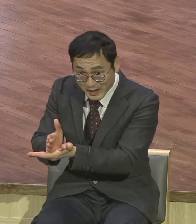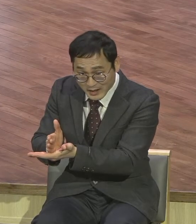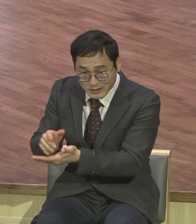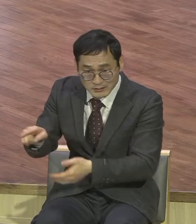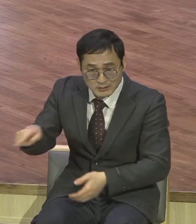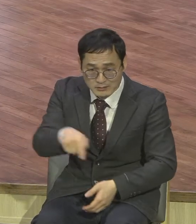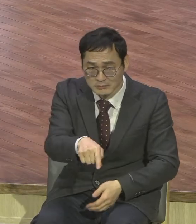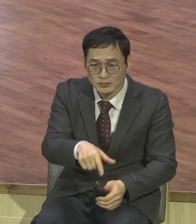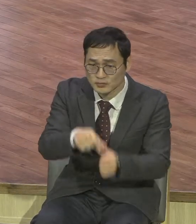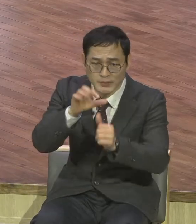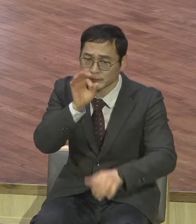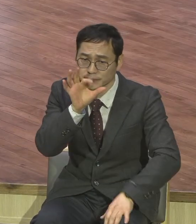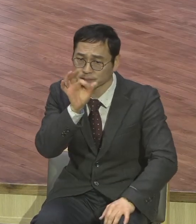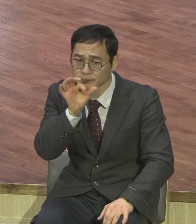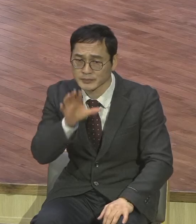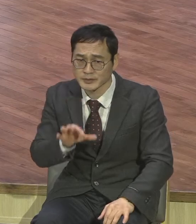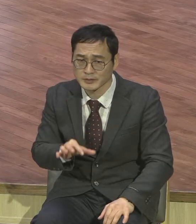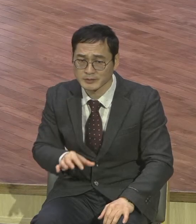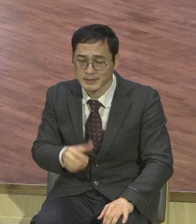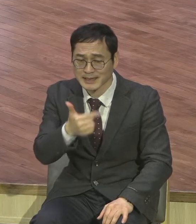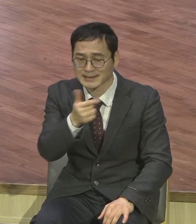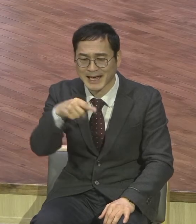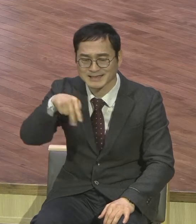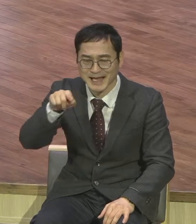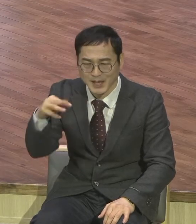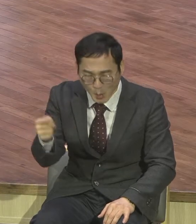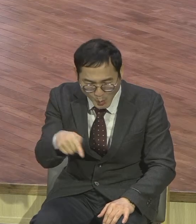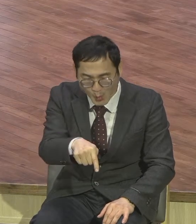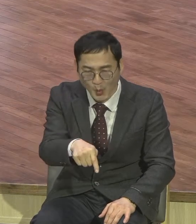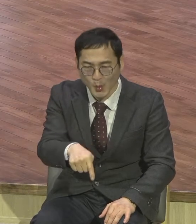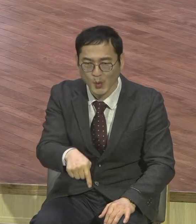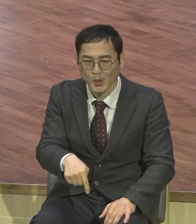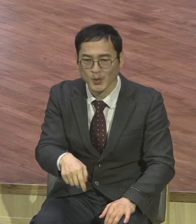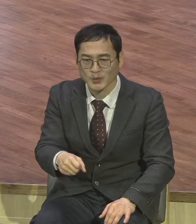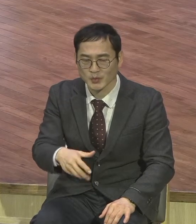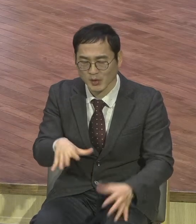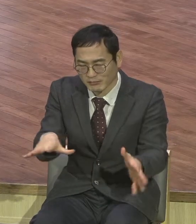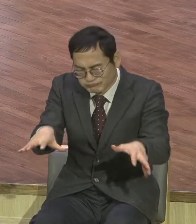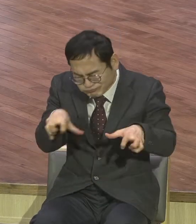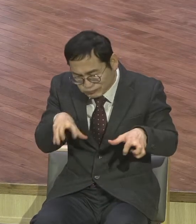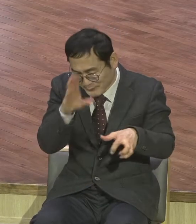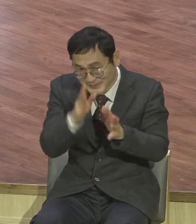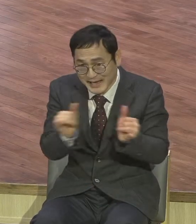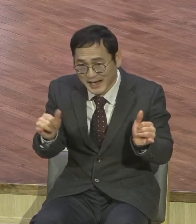죽은 나사를 살립니까? 문동병자를 한 번에 10명씩 한 번에 다 고쳤버립니까?